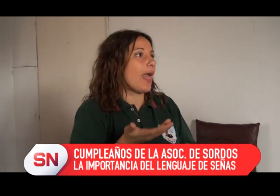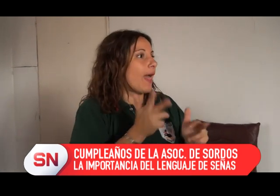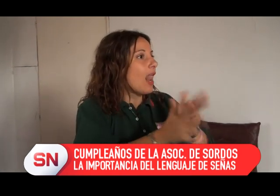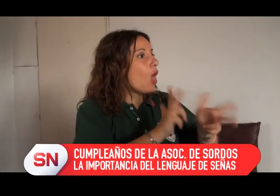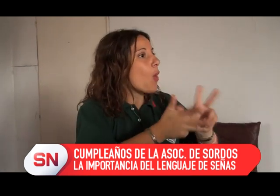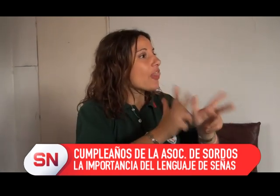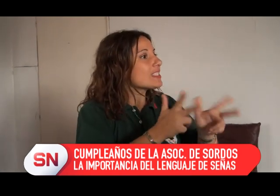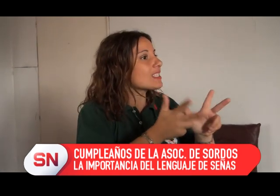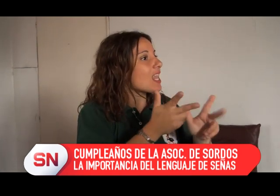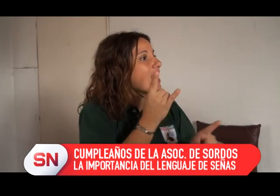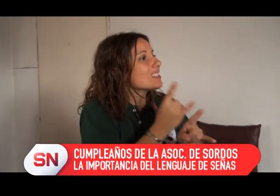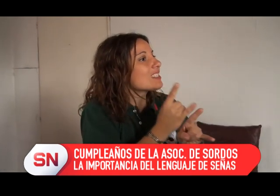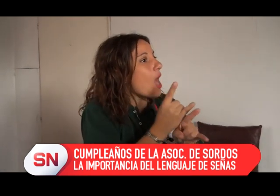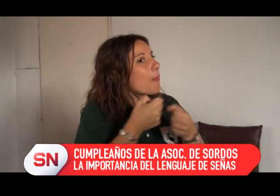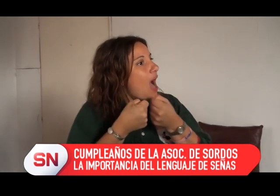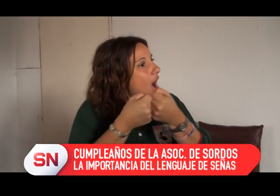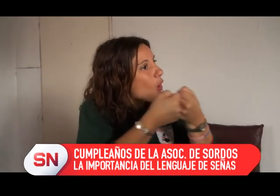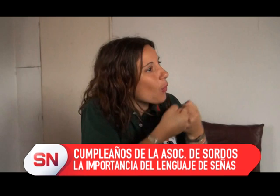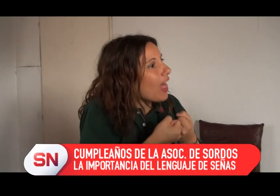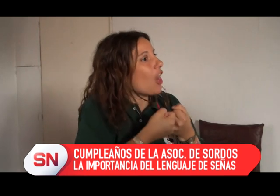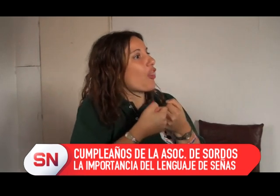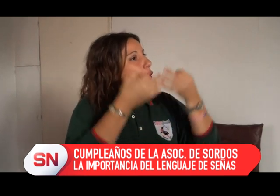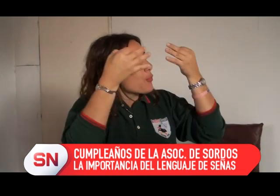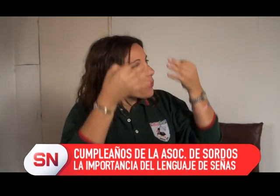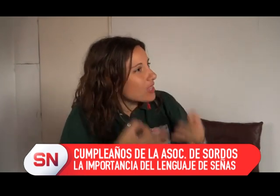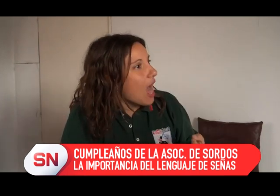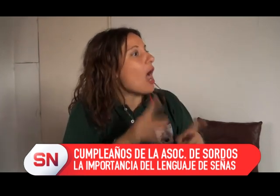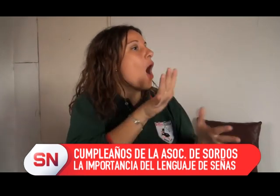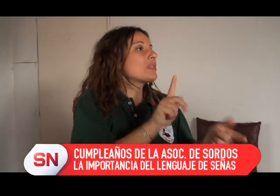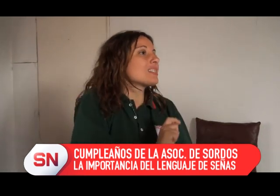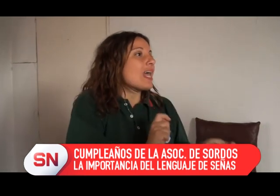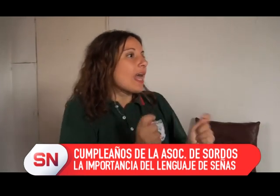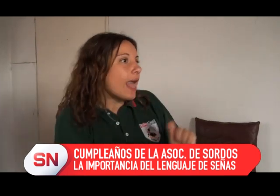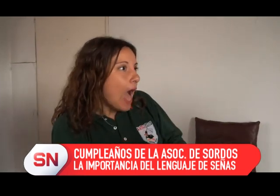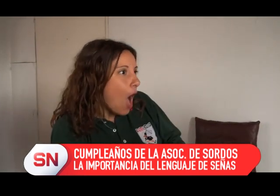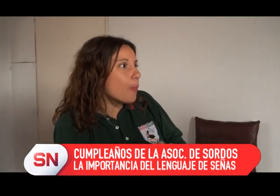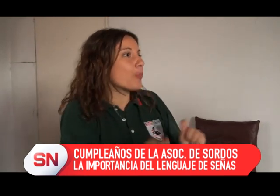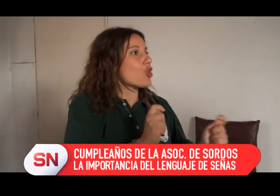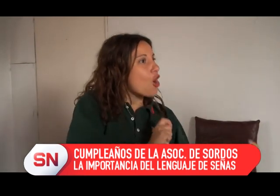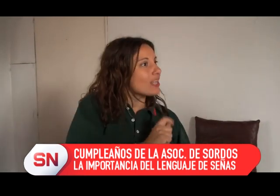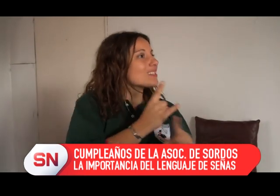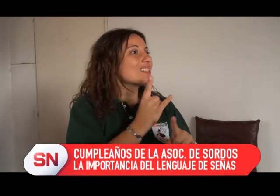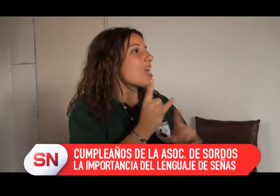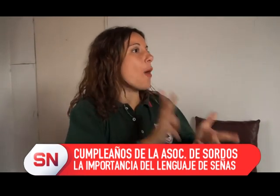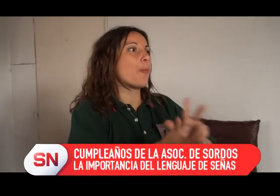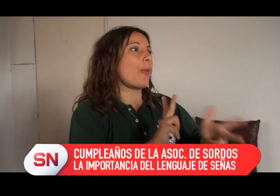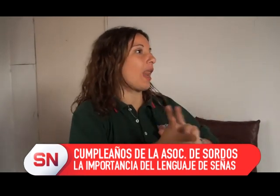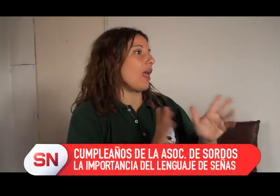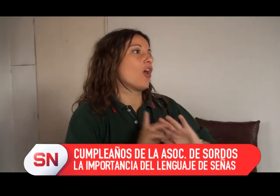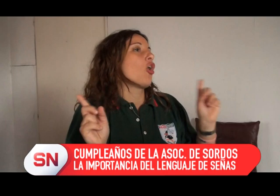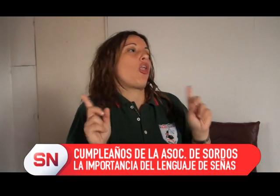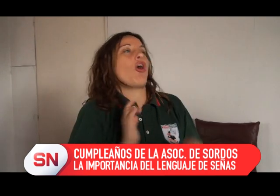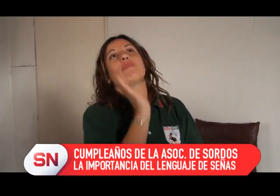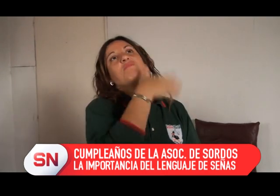tienen a nivel provincial cada cuatro meses un estudio, digamos, de lo que hacen los